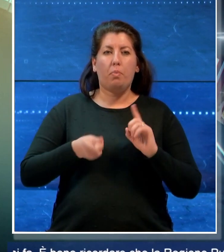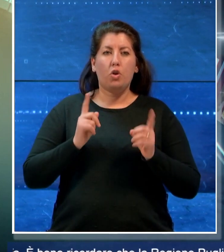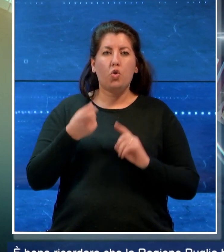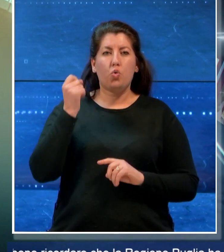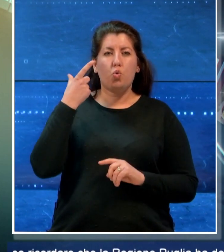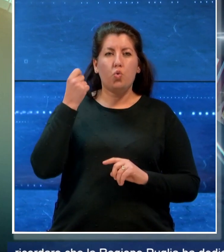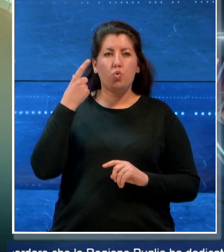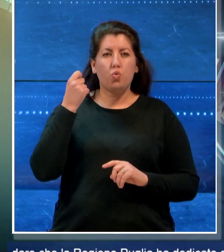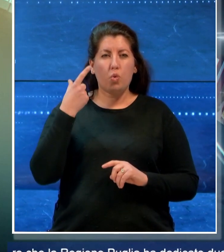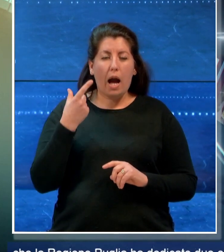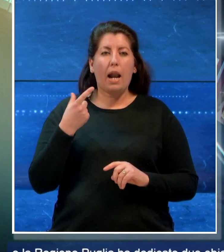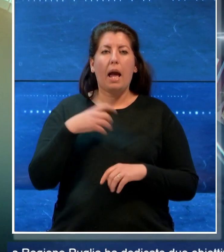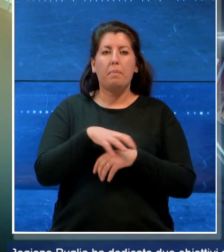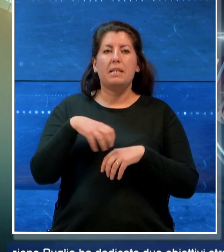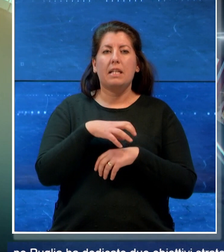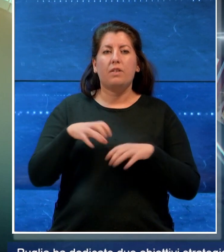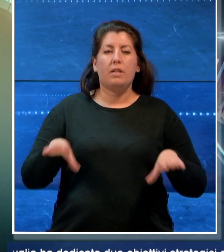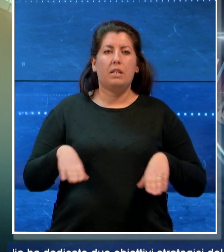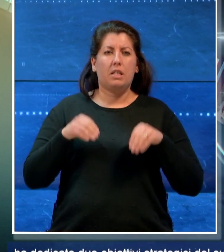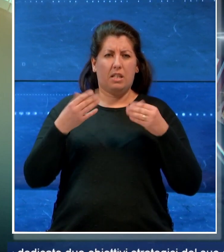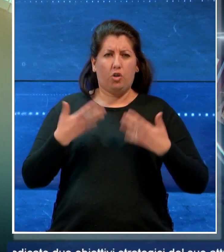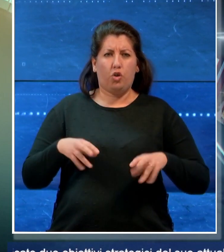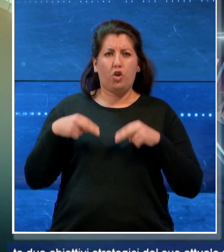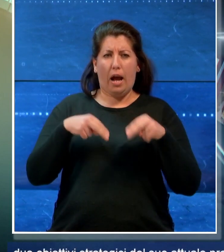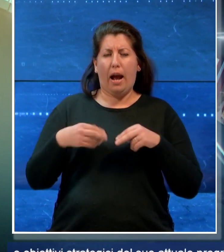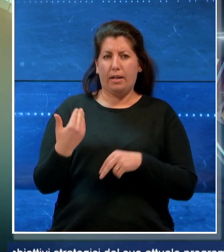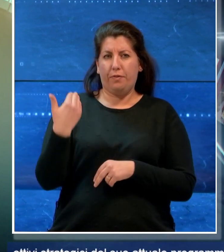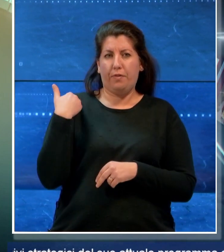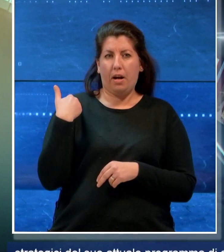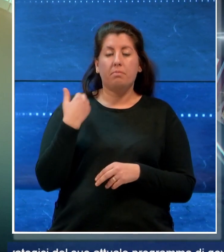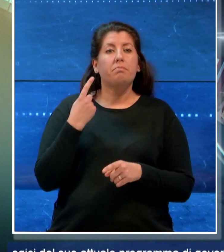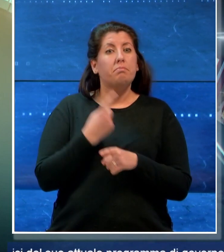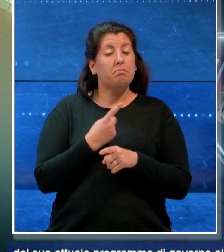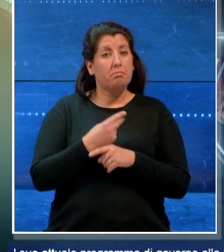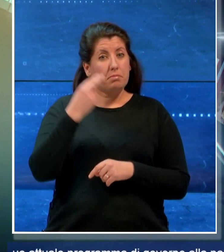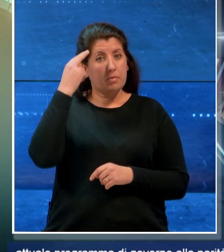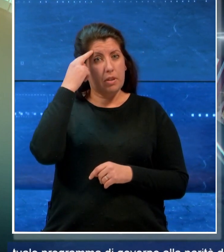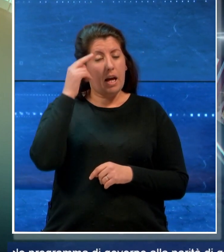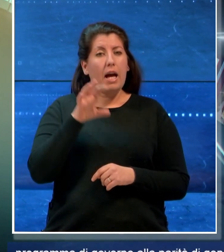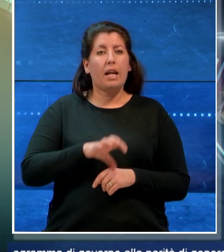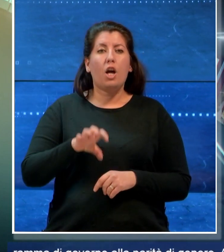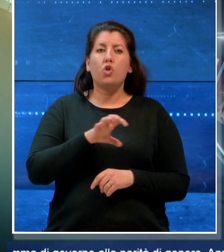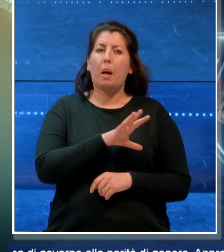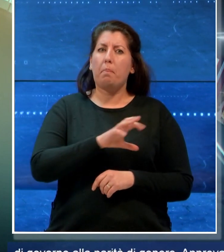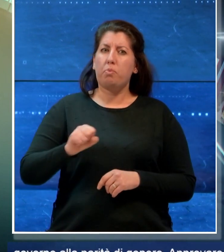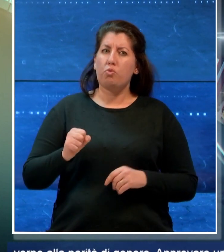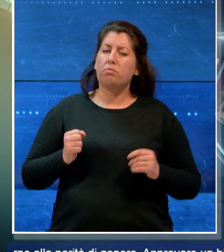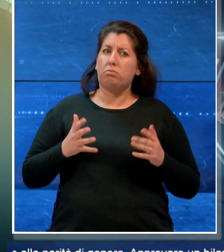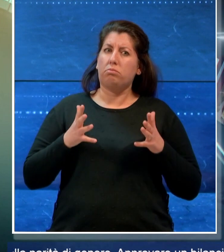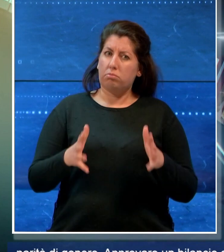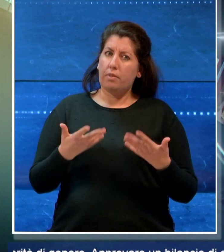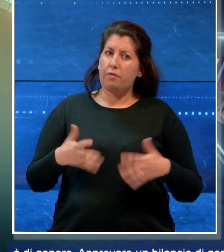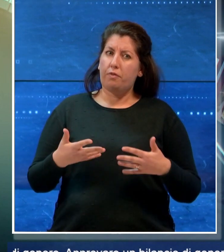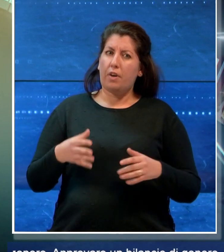e amministrativo iniziato anni fa. E' bene ricordare che la Regione Puglia ha dedicato due